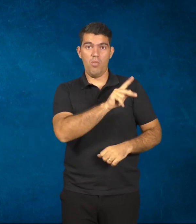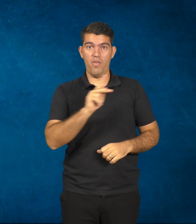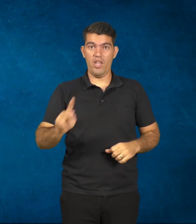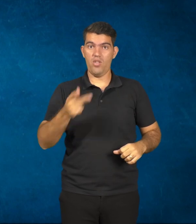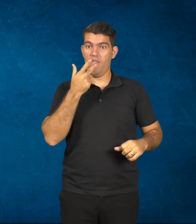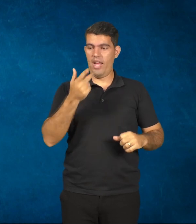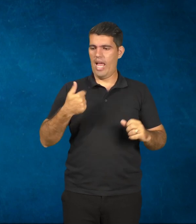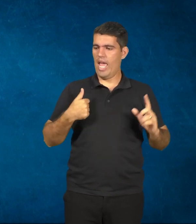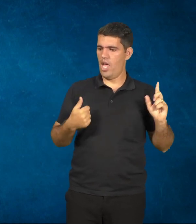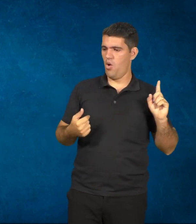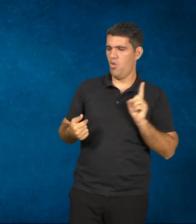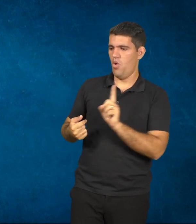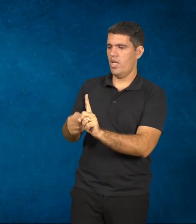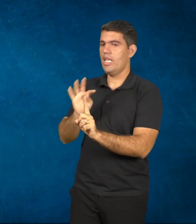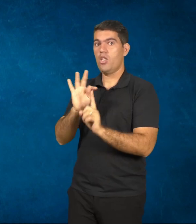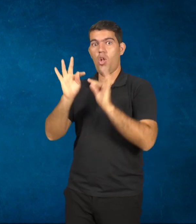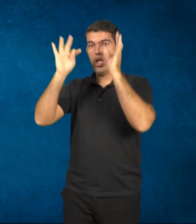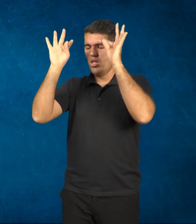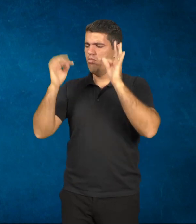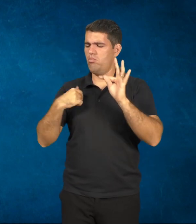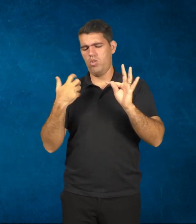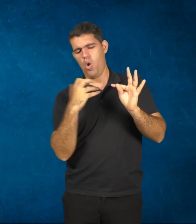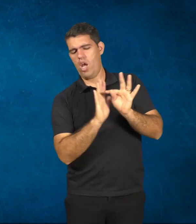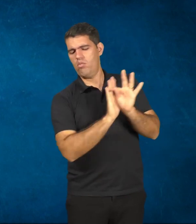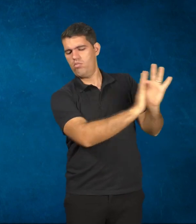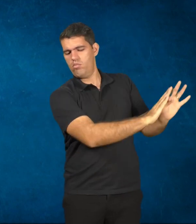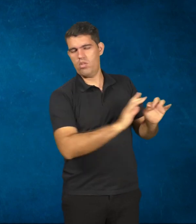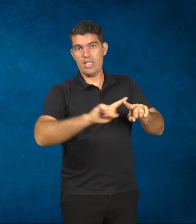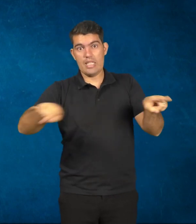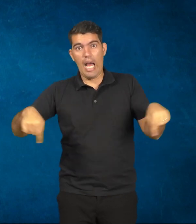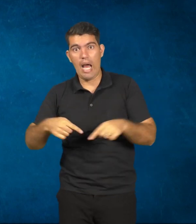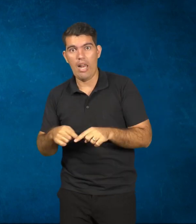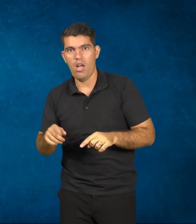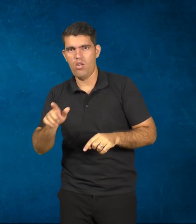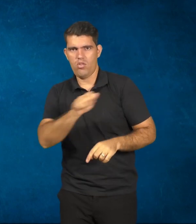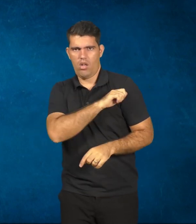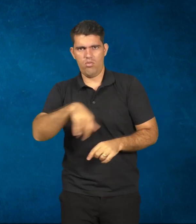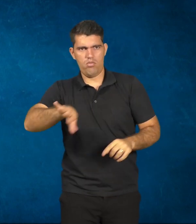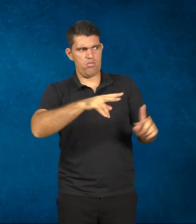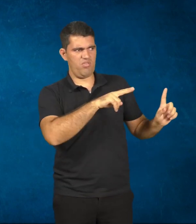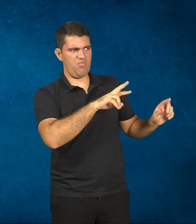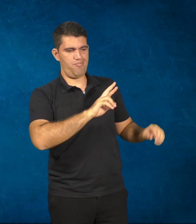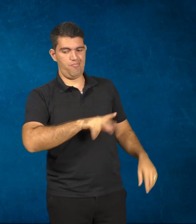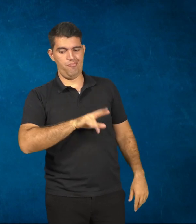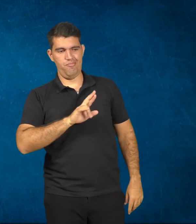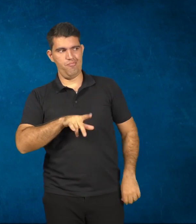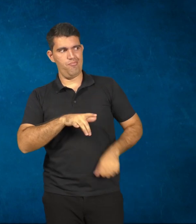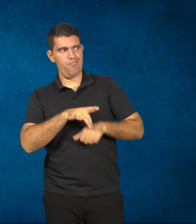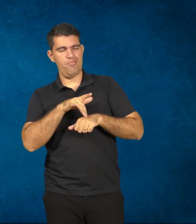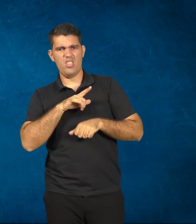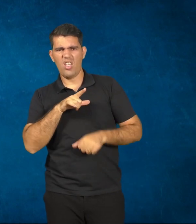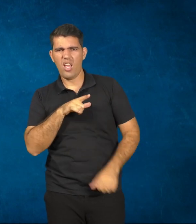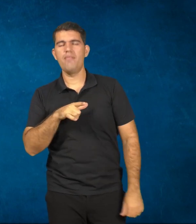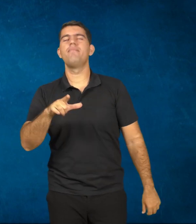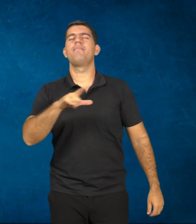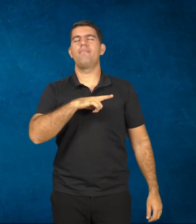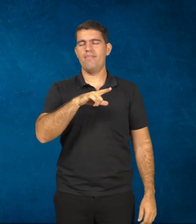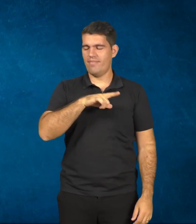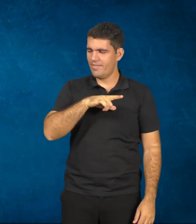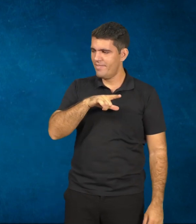a tecnologia para dentro da sala de aula, ele é tratado de uma maneira diferente pelos alunos? Eu acho que sim. Eu acho que sim pelo